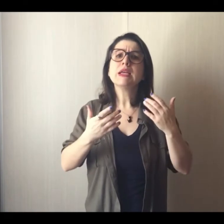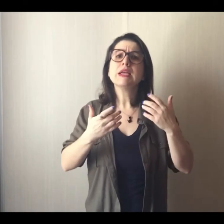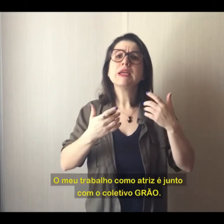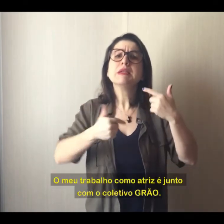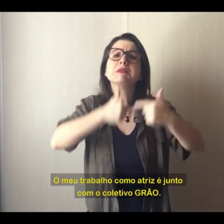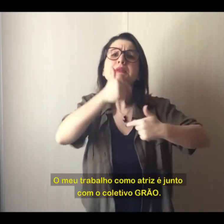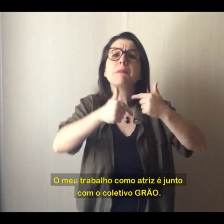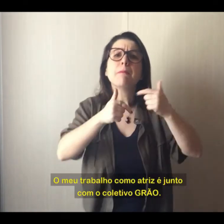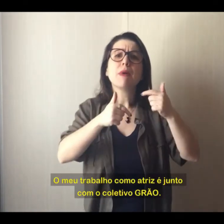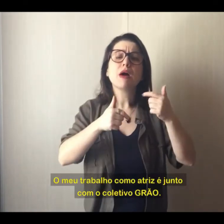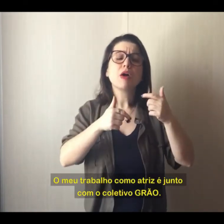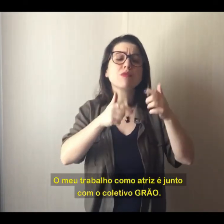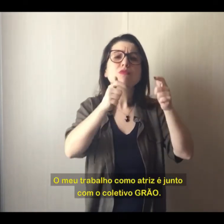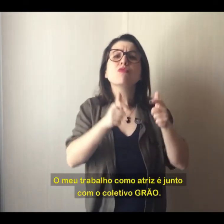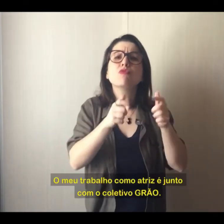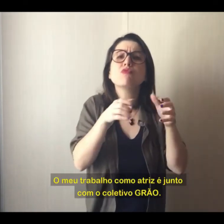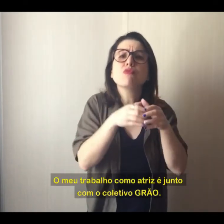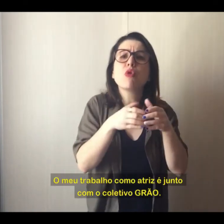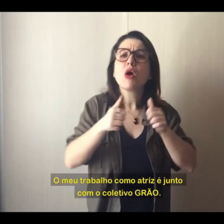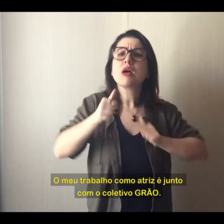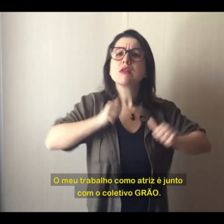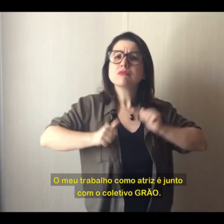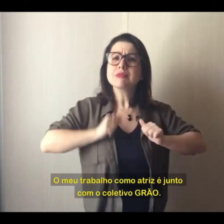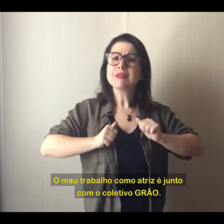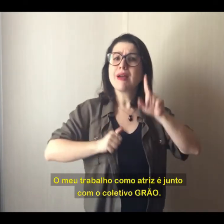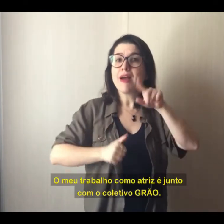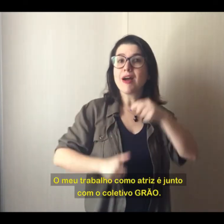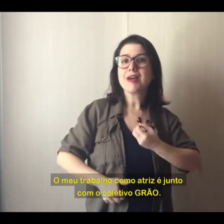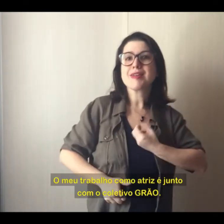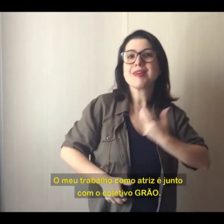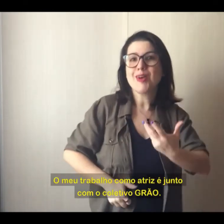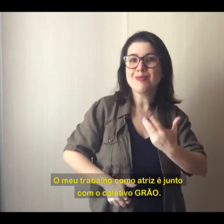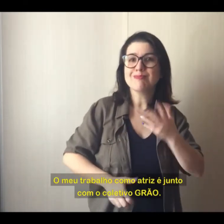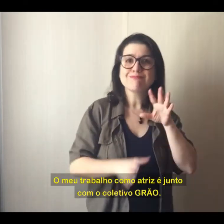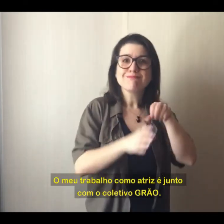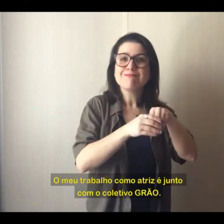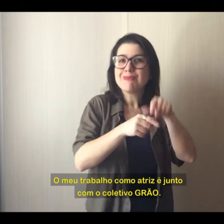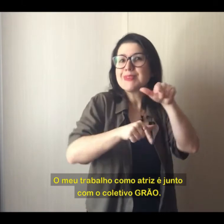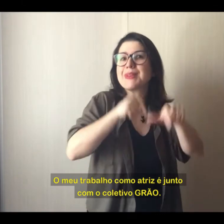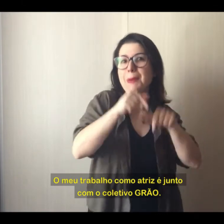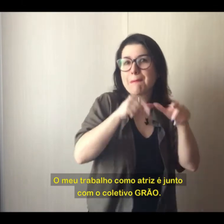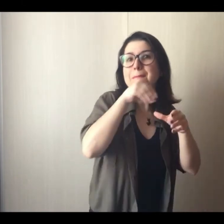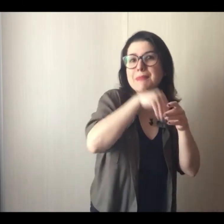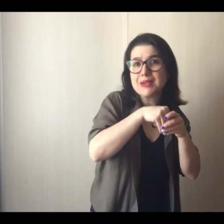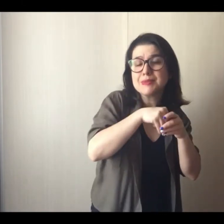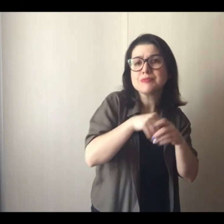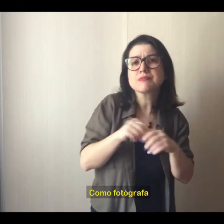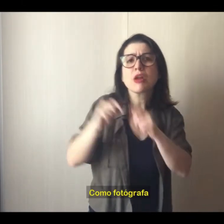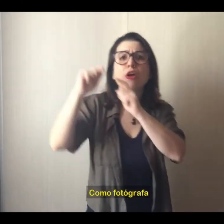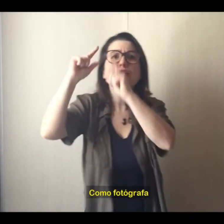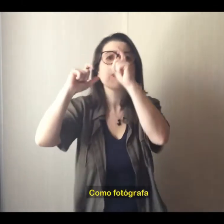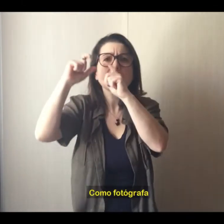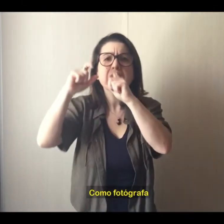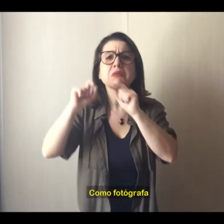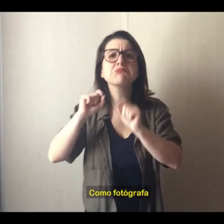O meu trabalho como atriz é junto com o coletivo Grão. Como fotógrafa,